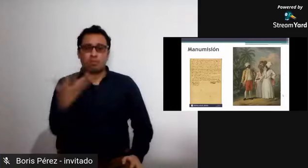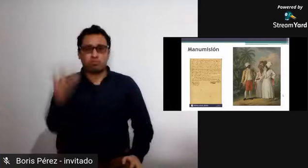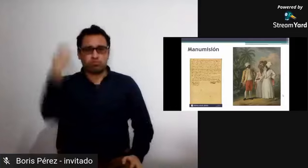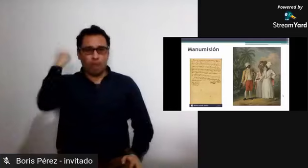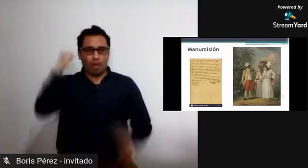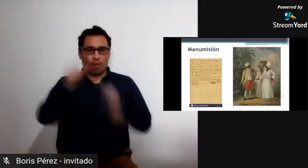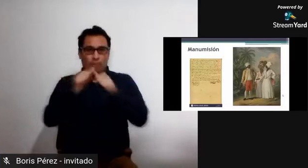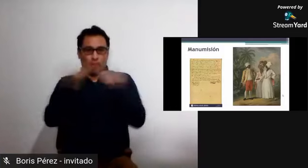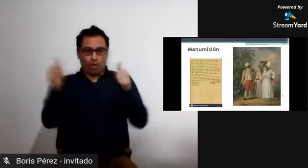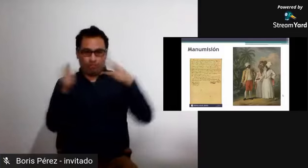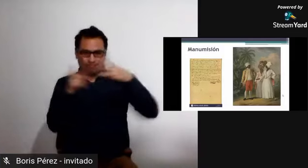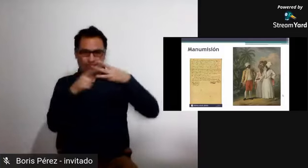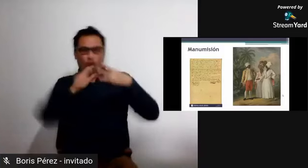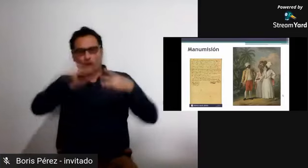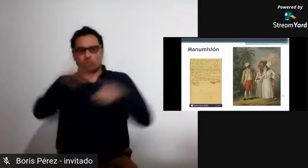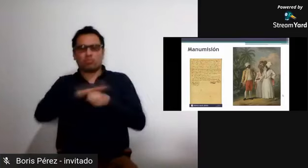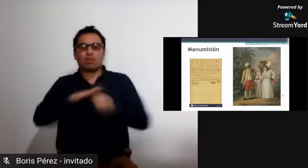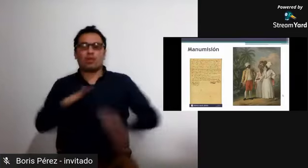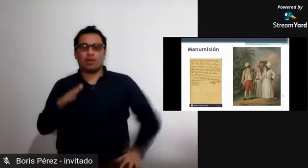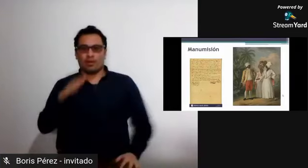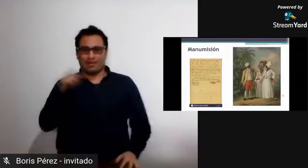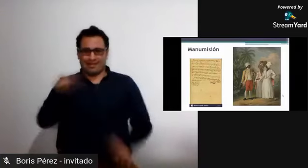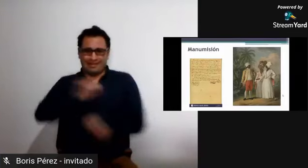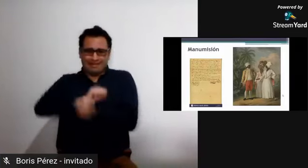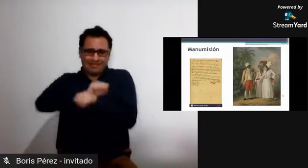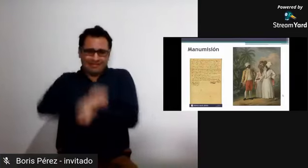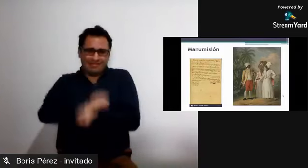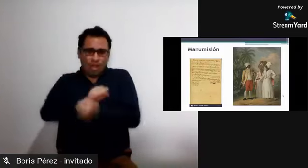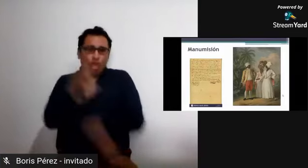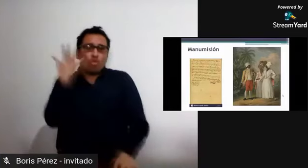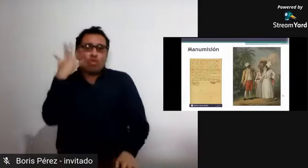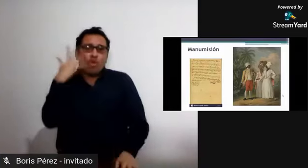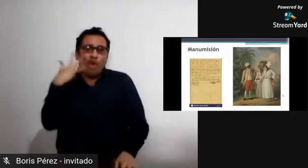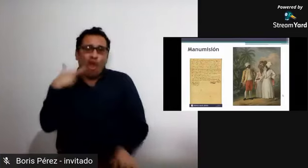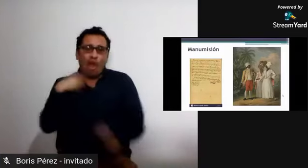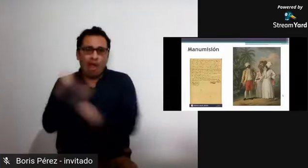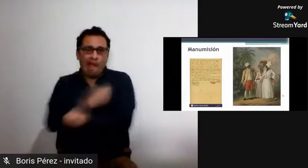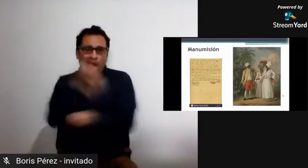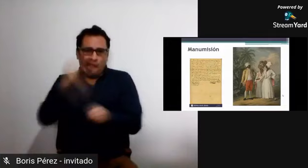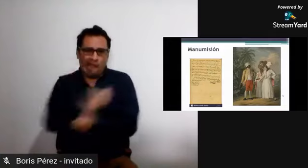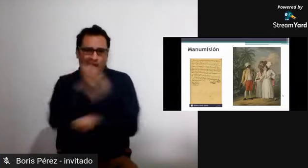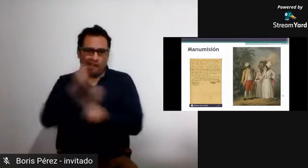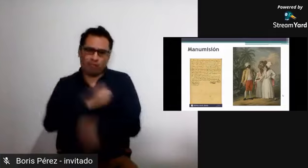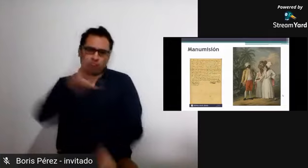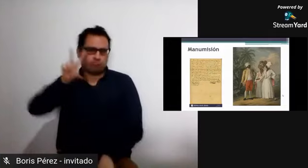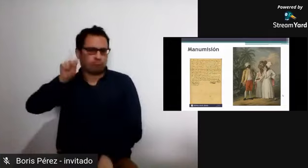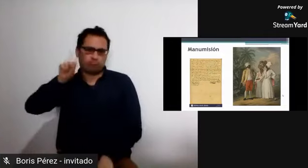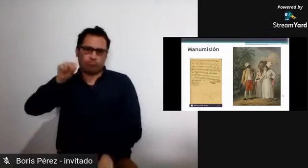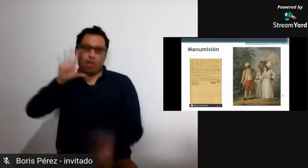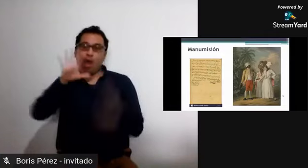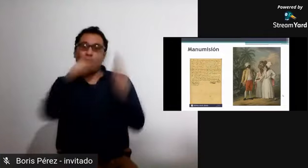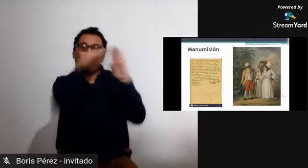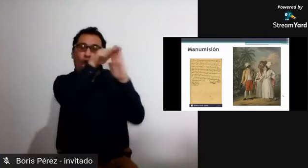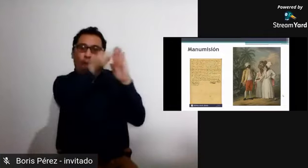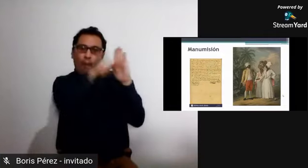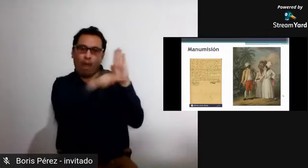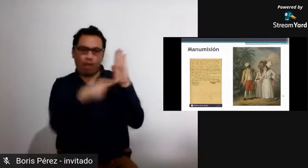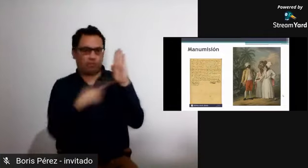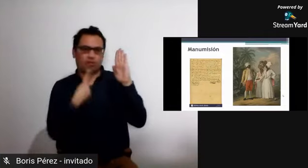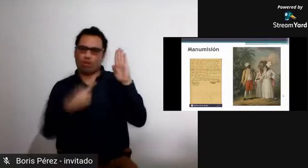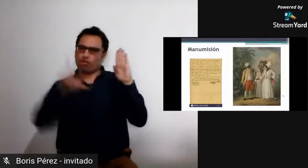esclavo que estaba bajo su poder. Otra de las opciones, en su momento,